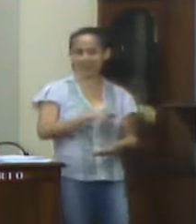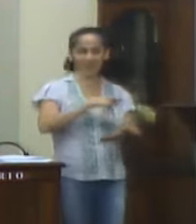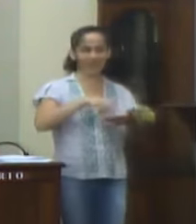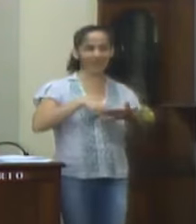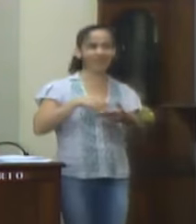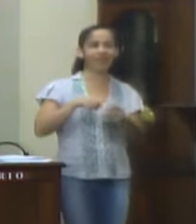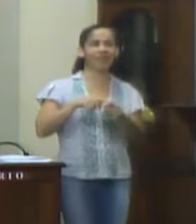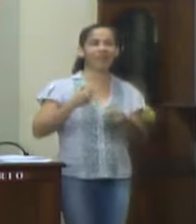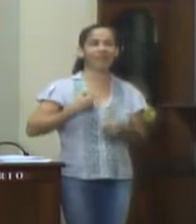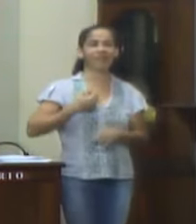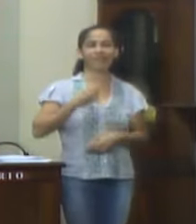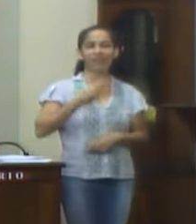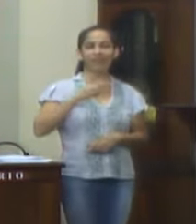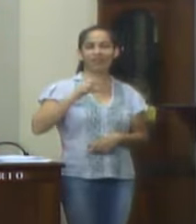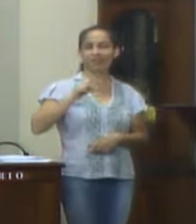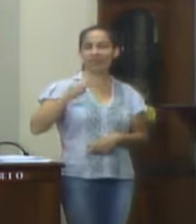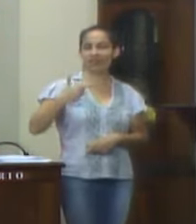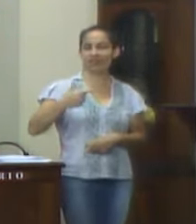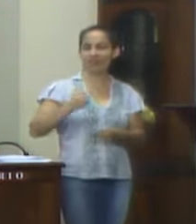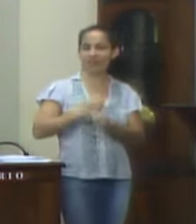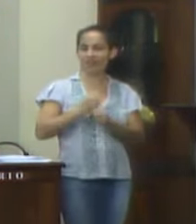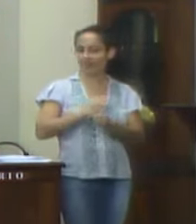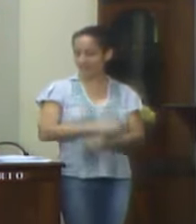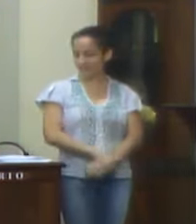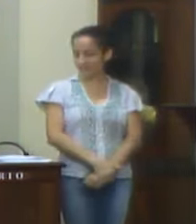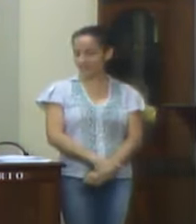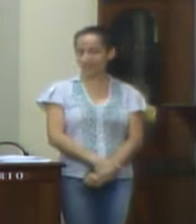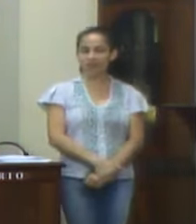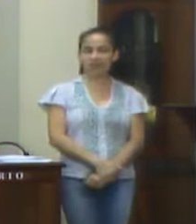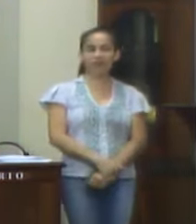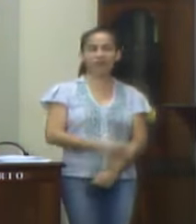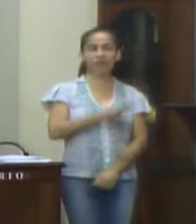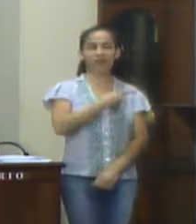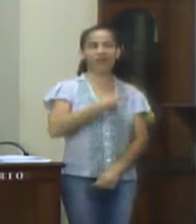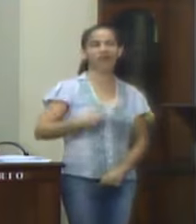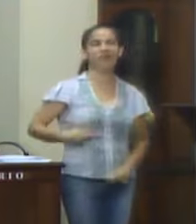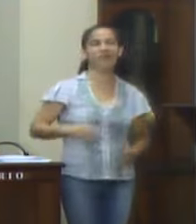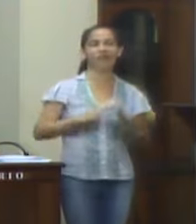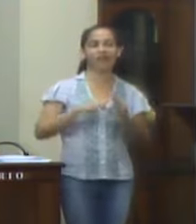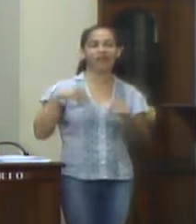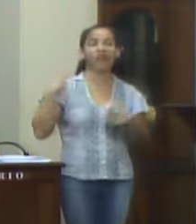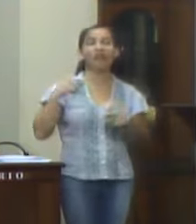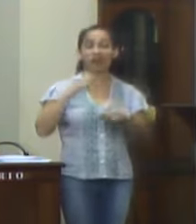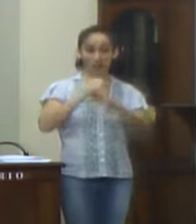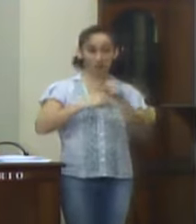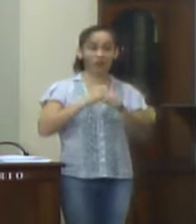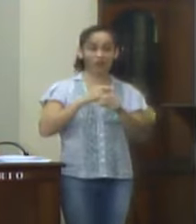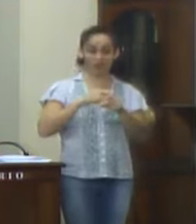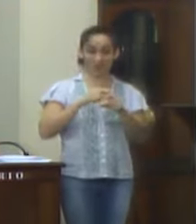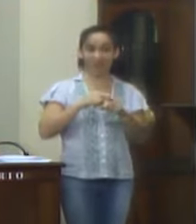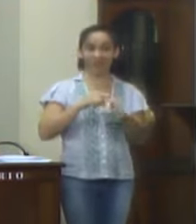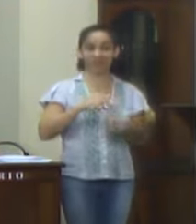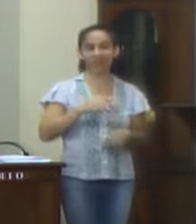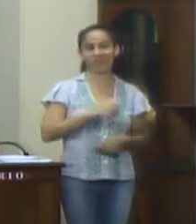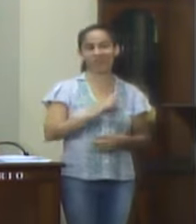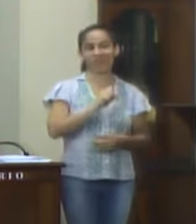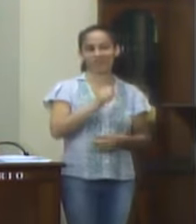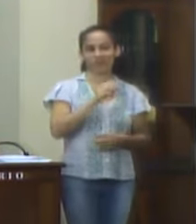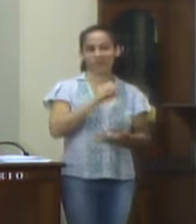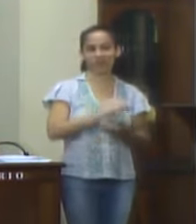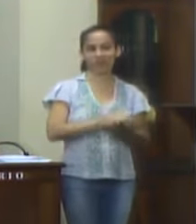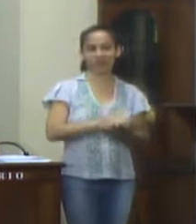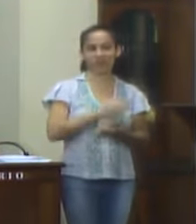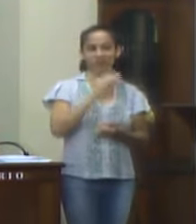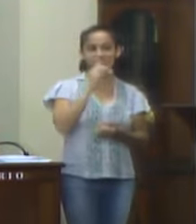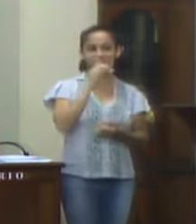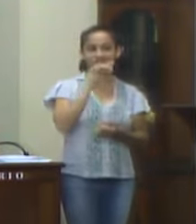Requerimento número 382, de 2018. Excelentíssimo senhor presidente da Câmara Municipal de Valença, vereador Saulo Corrêa. O vereador